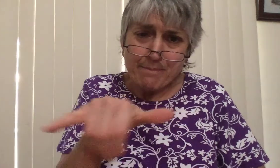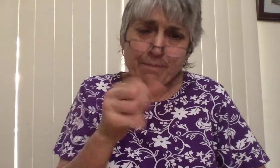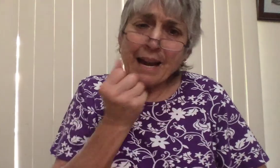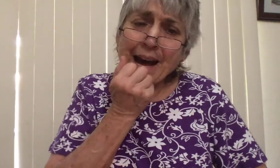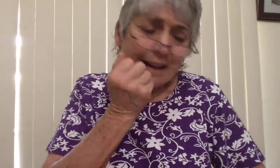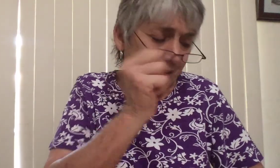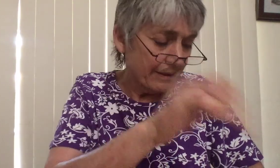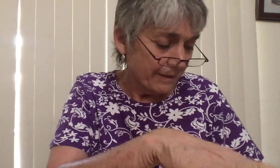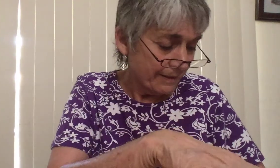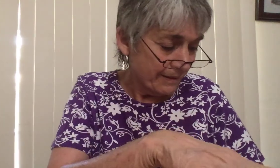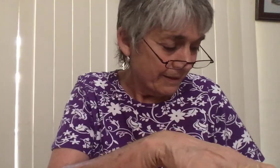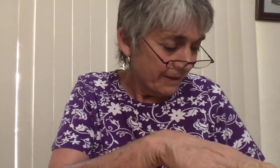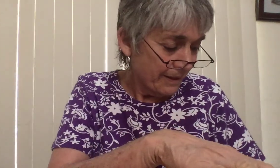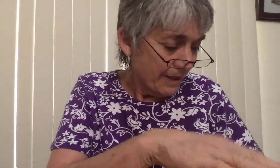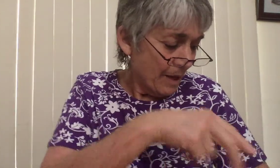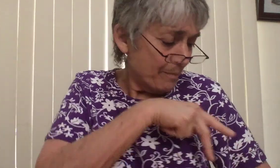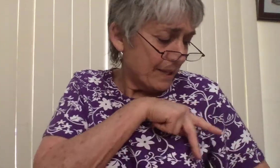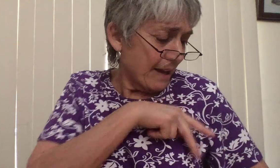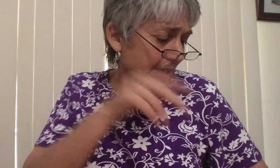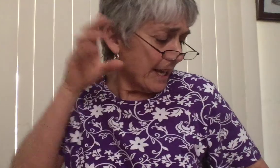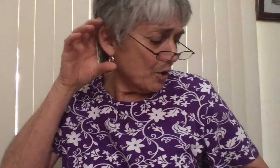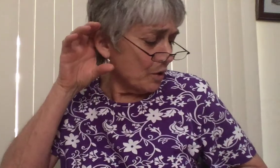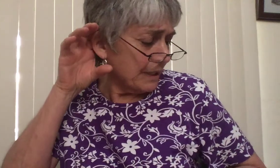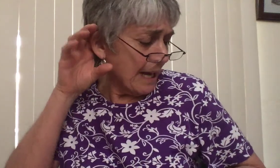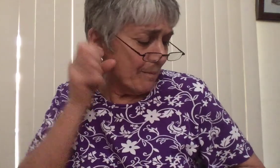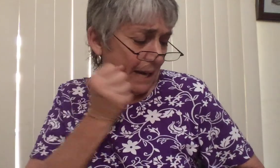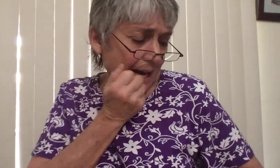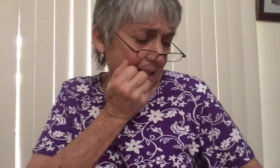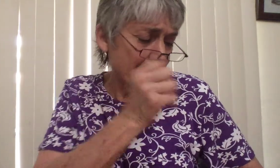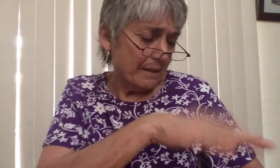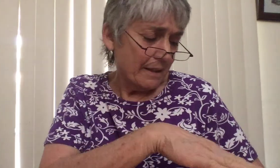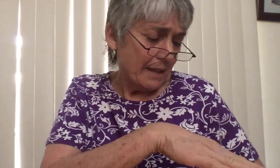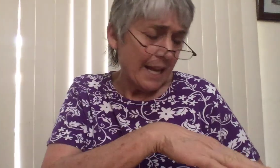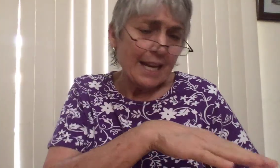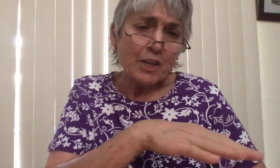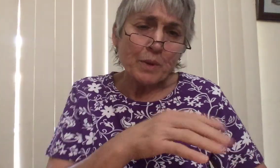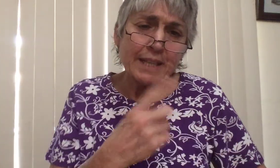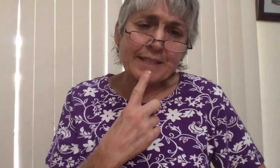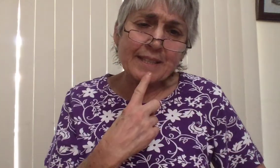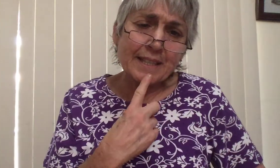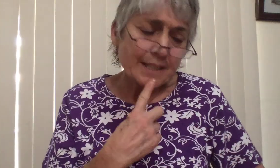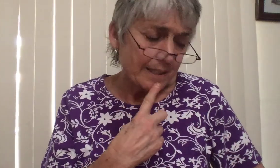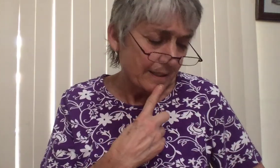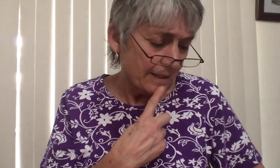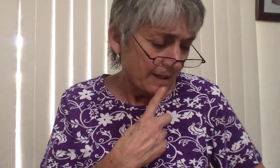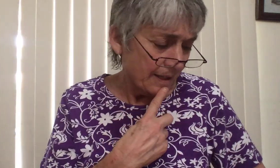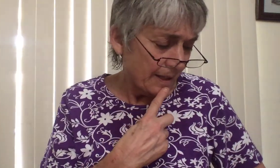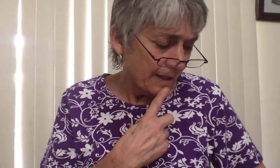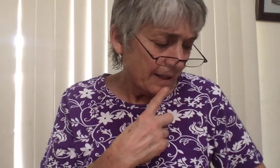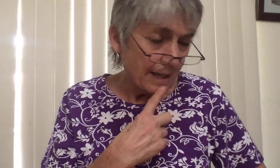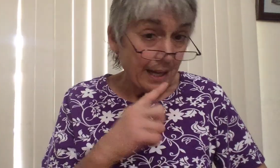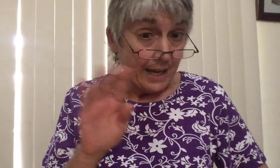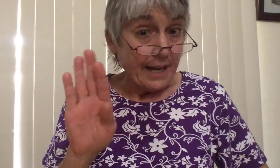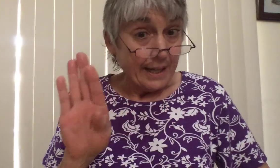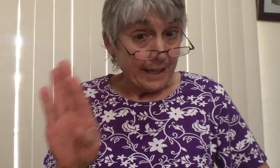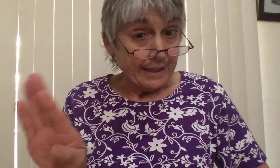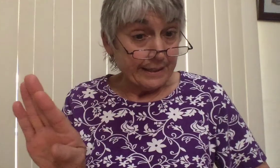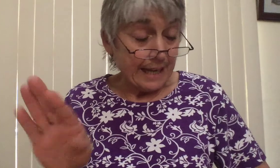blague. Pierre écoute la blague et il lui dit Ta